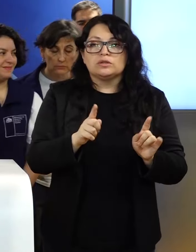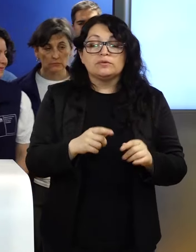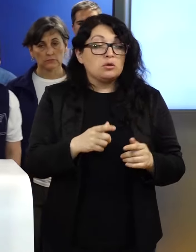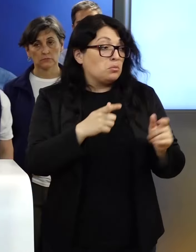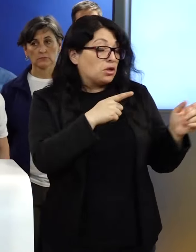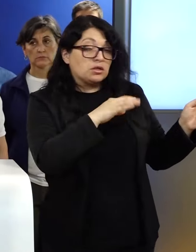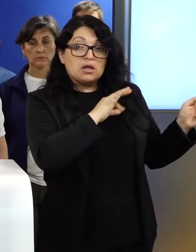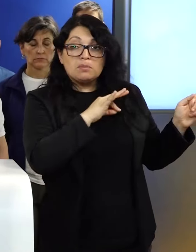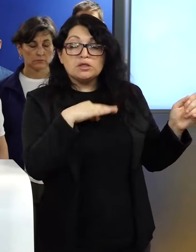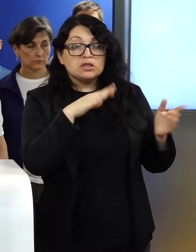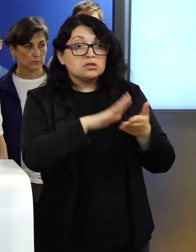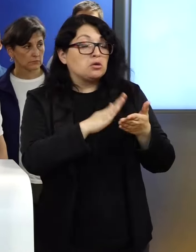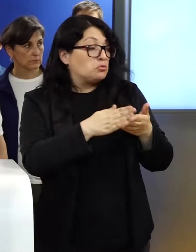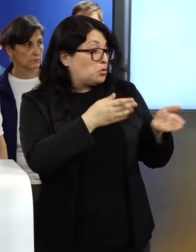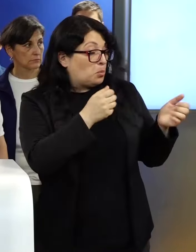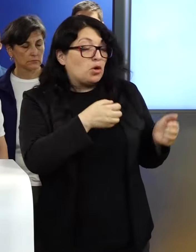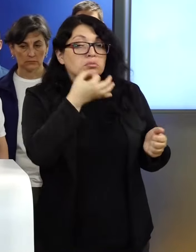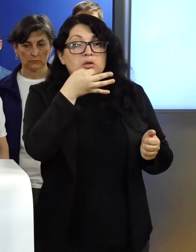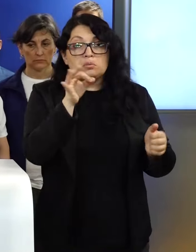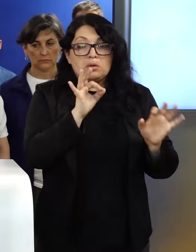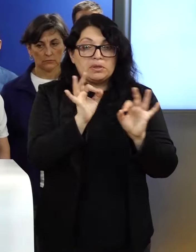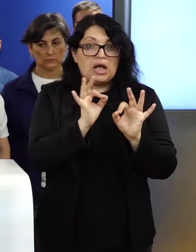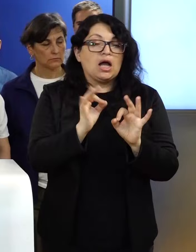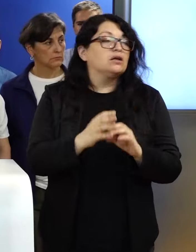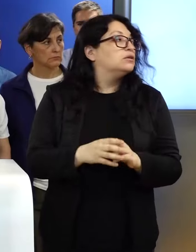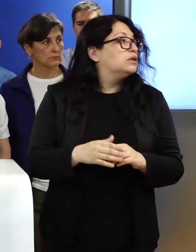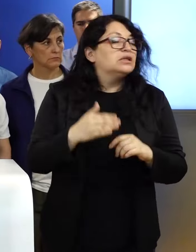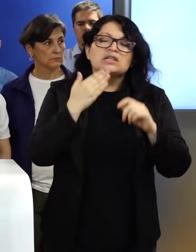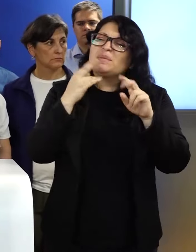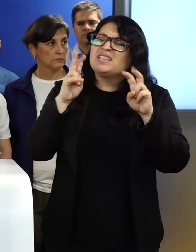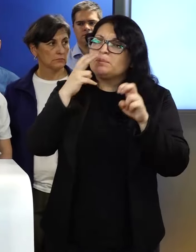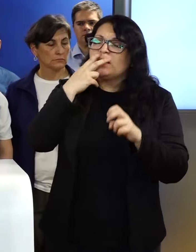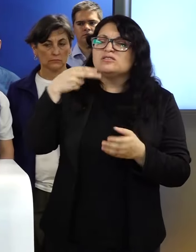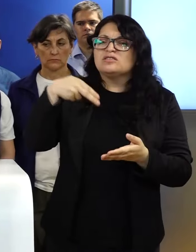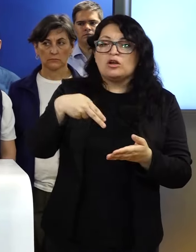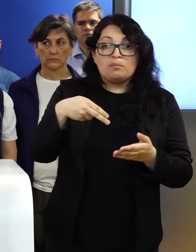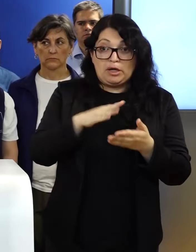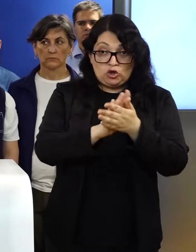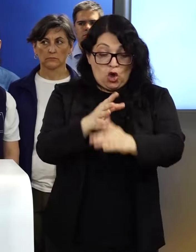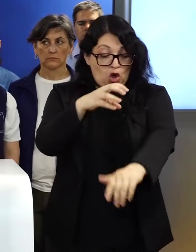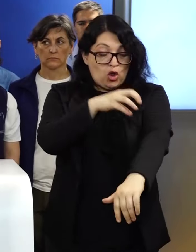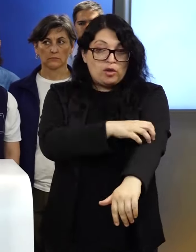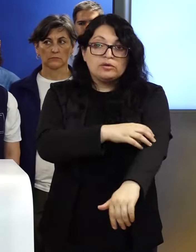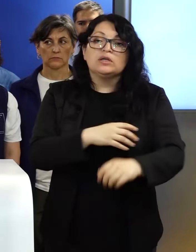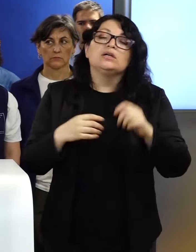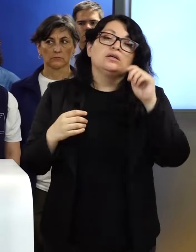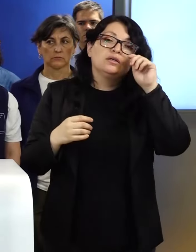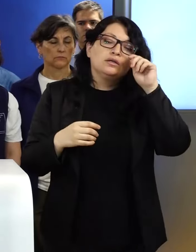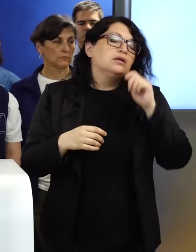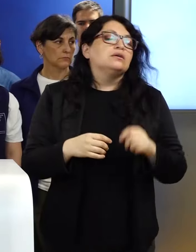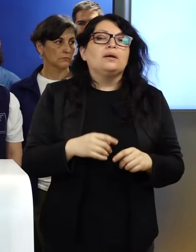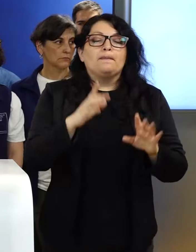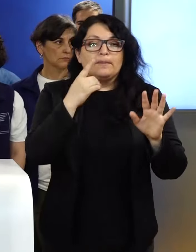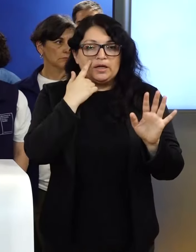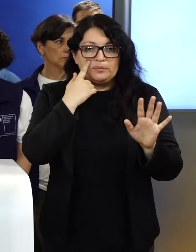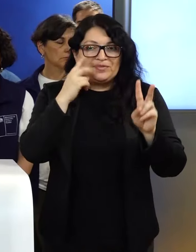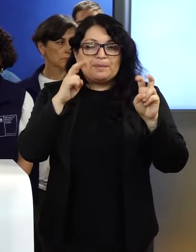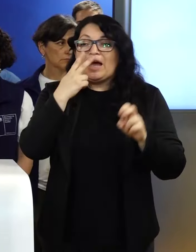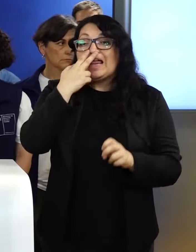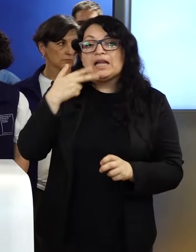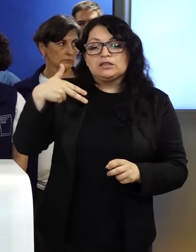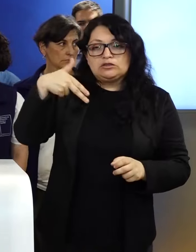quieren podemos darle la palabra a ella para que detalle cómo funciona el decreto. ¿Lo combustible, Ministra, para toda la región? Lo del combustible es para las dos, a ver, el